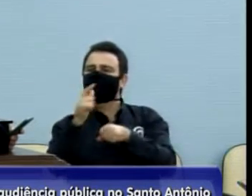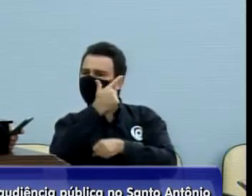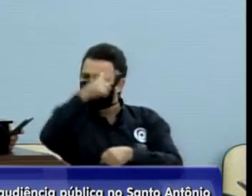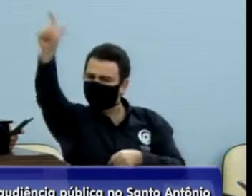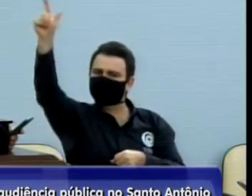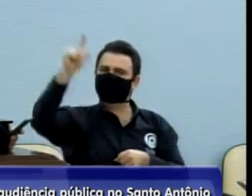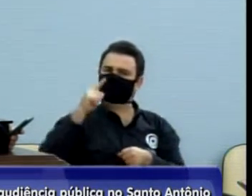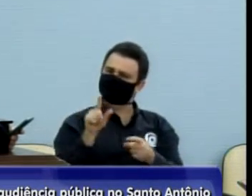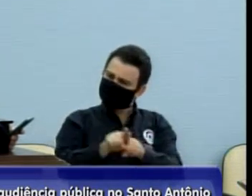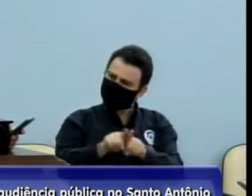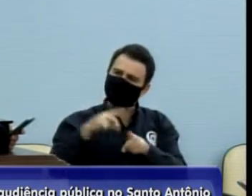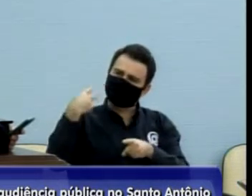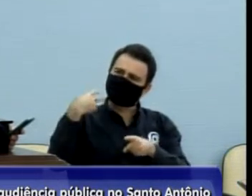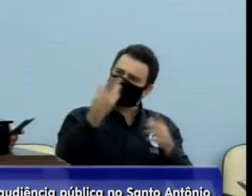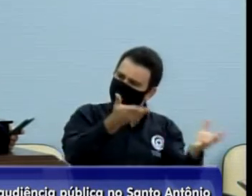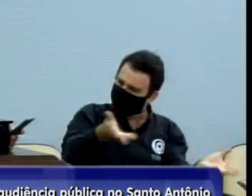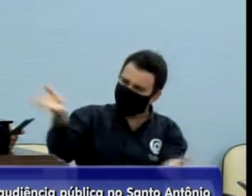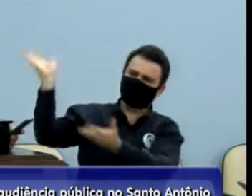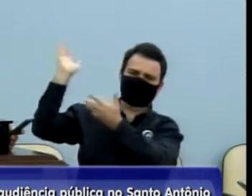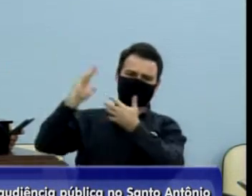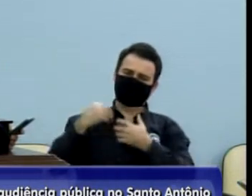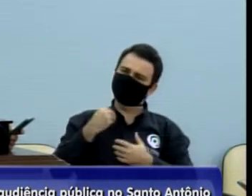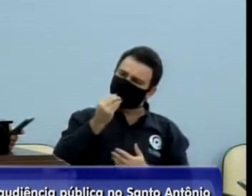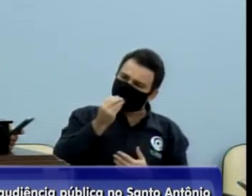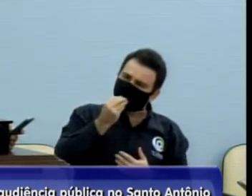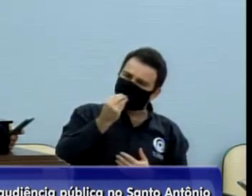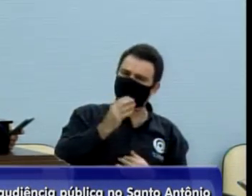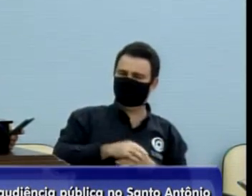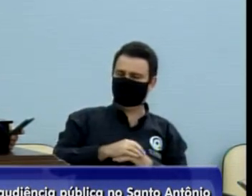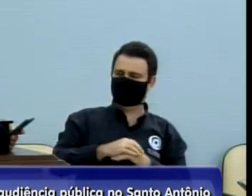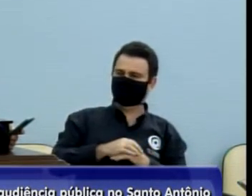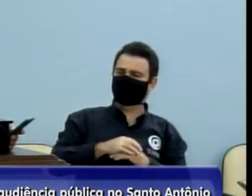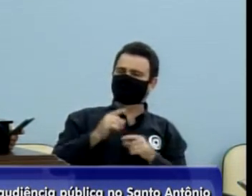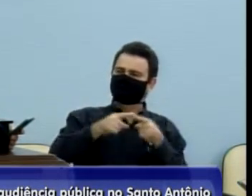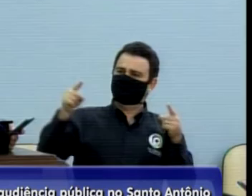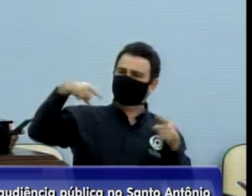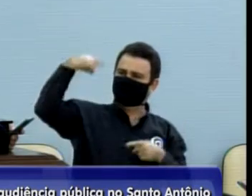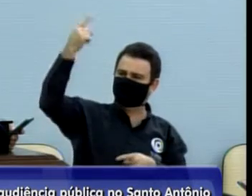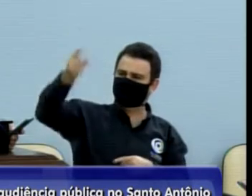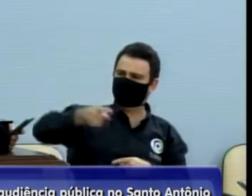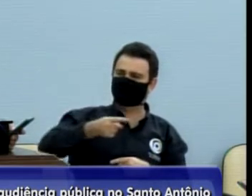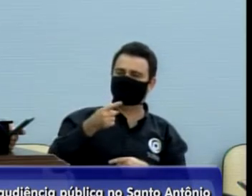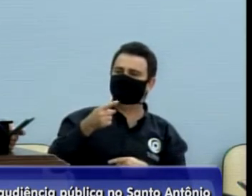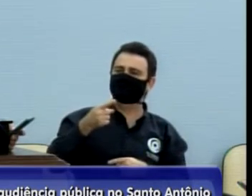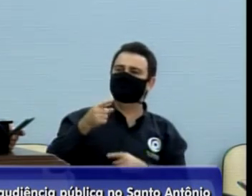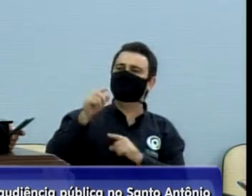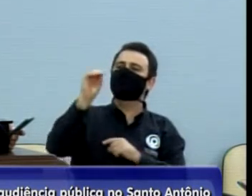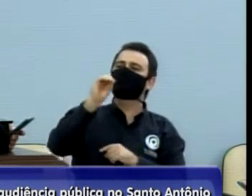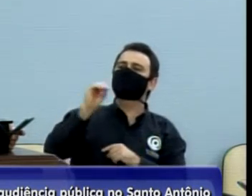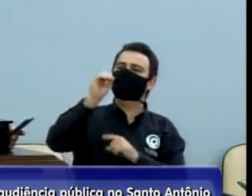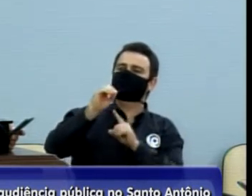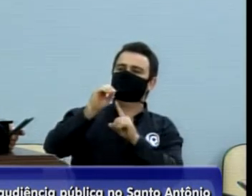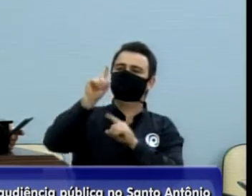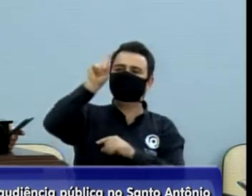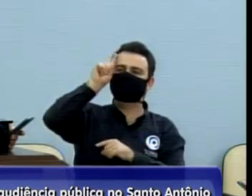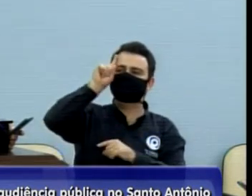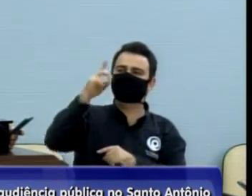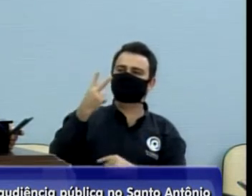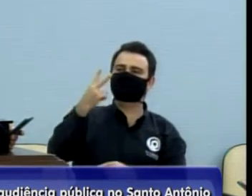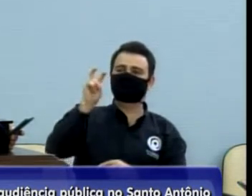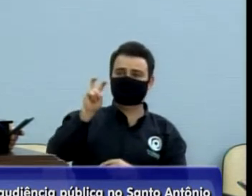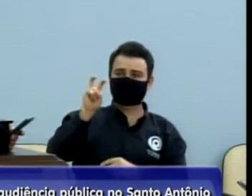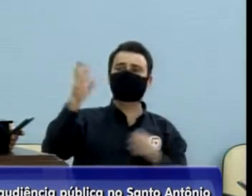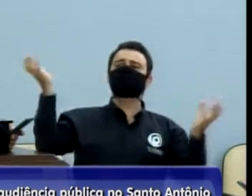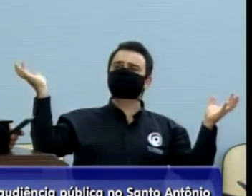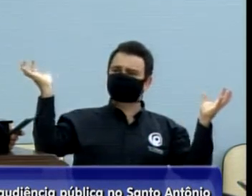para estar no debate aqui, no dia 25 também, eu digo que o debate na Câmara representa um debate para